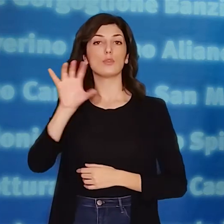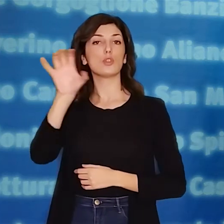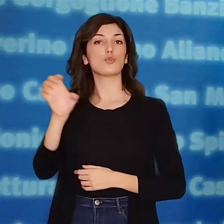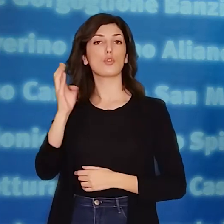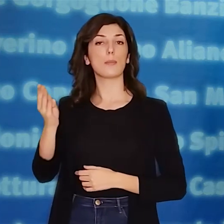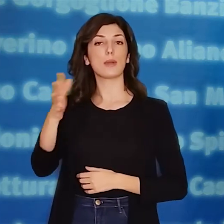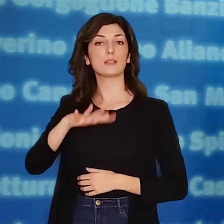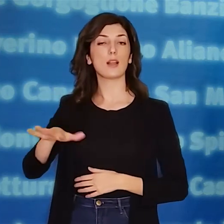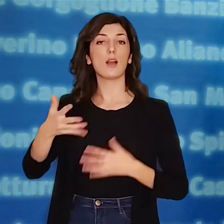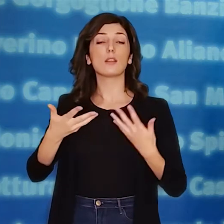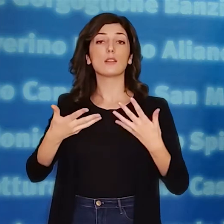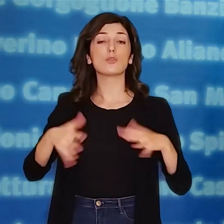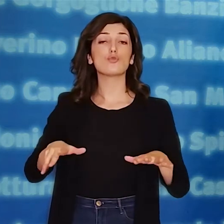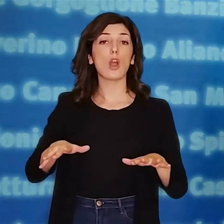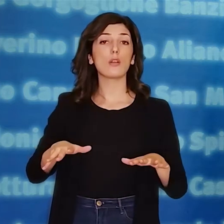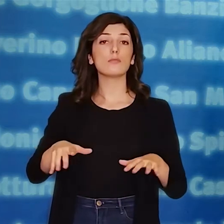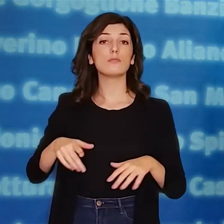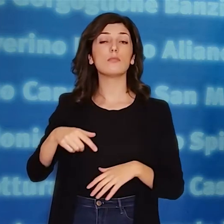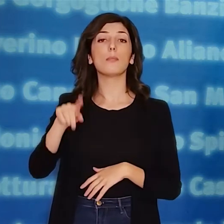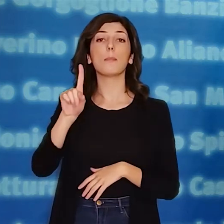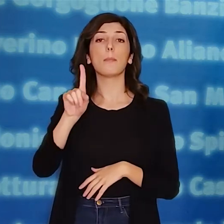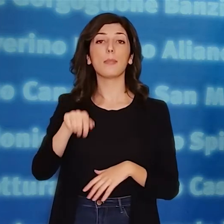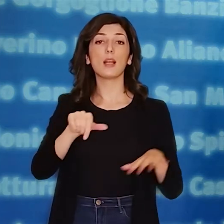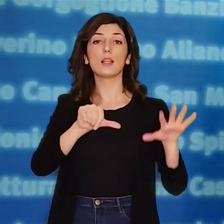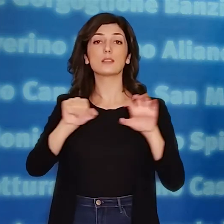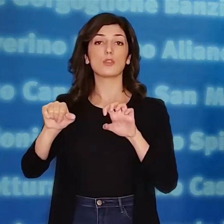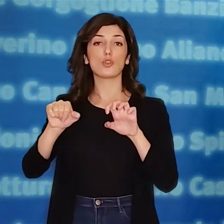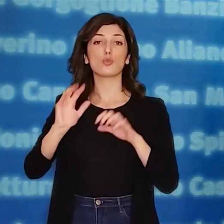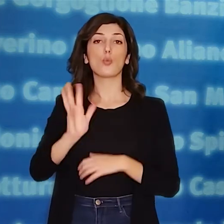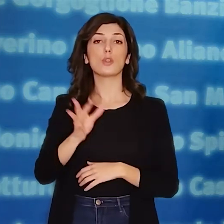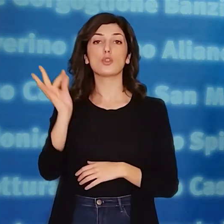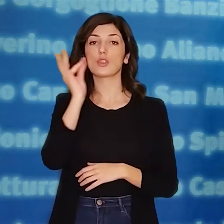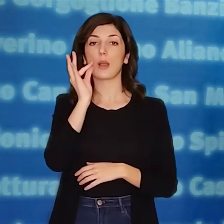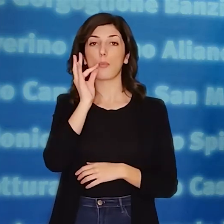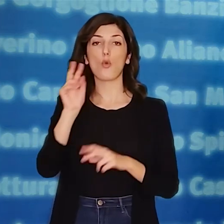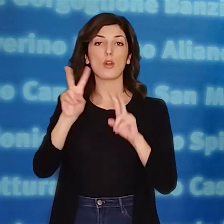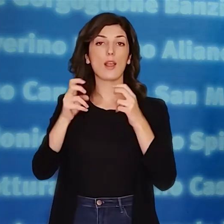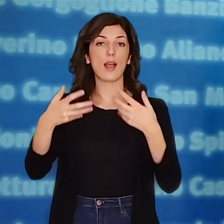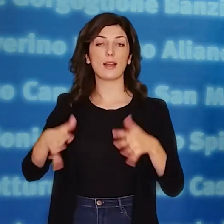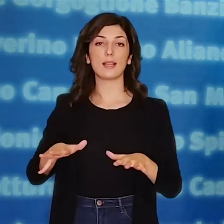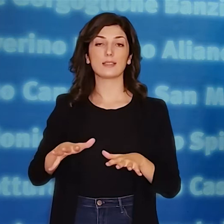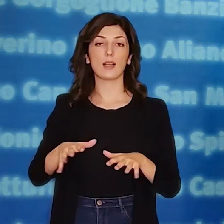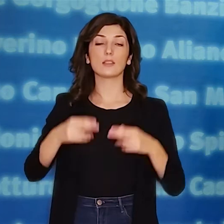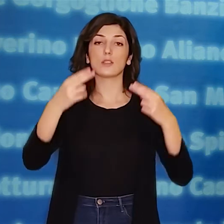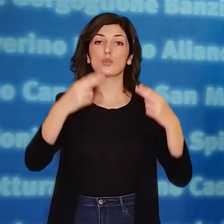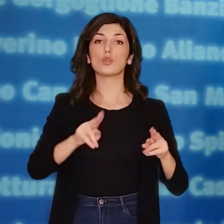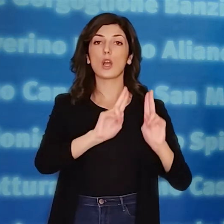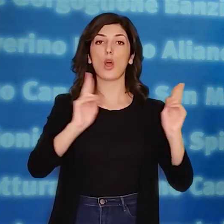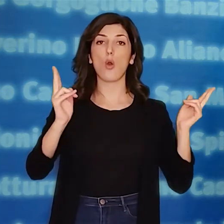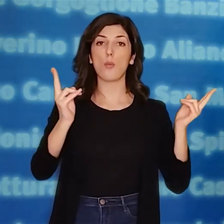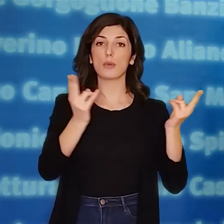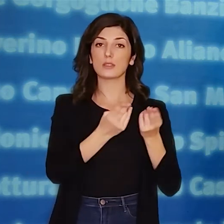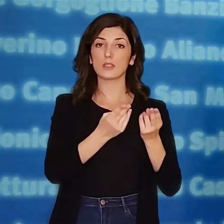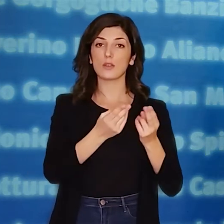pubbliche convenzionate della Regione Basilicata sono stati complessivamente processati 1.615 tamponi molecolari